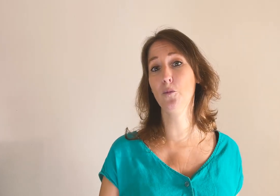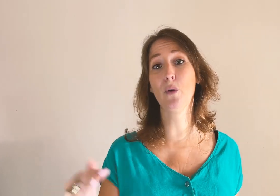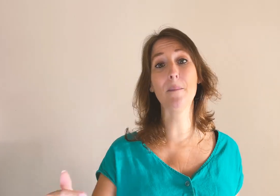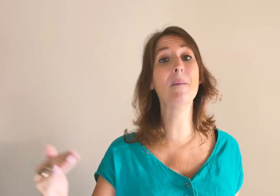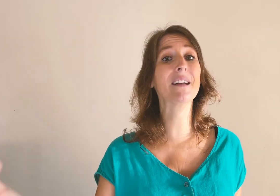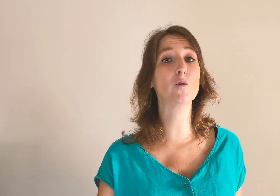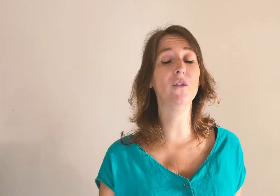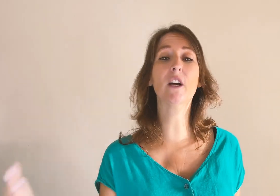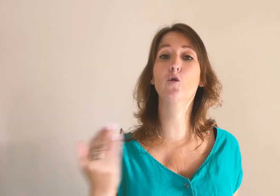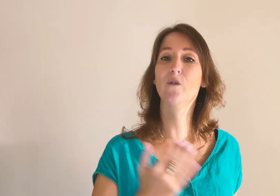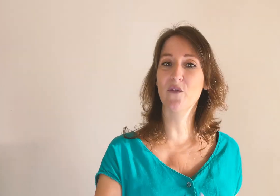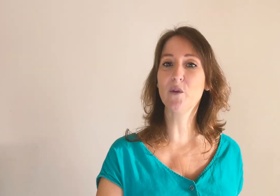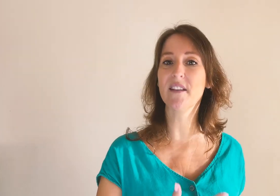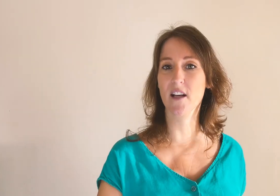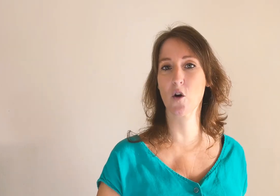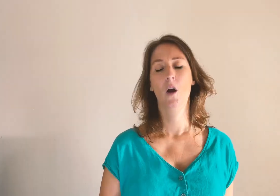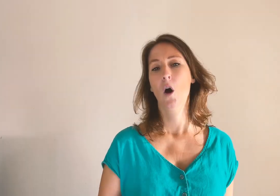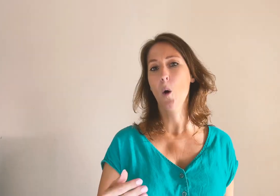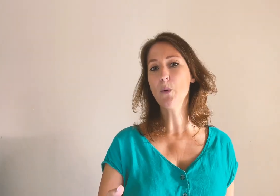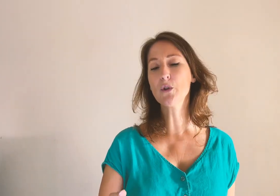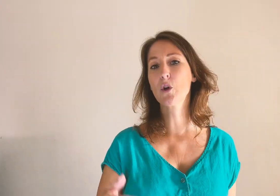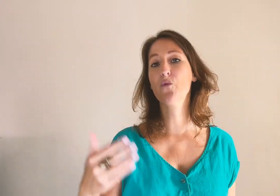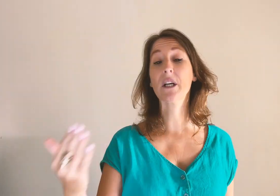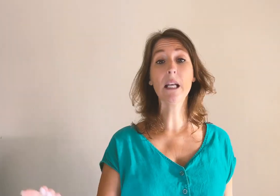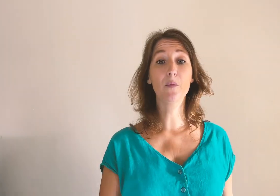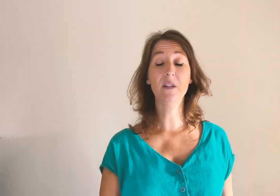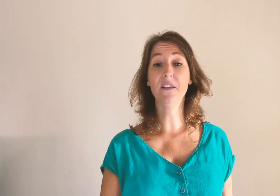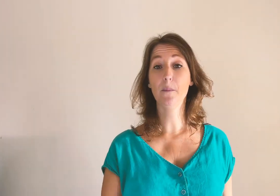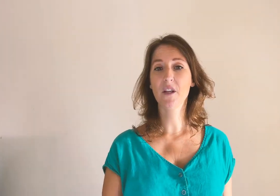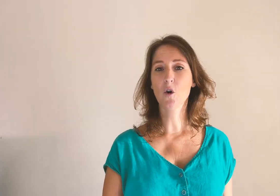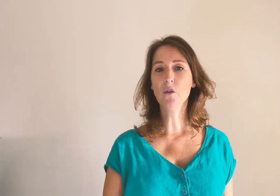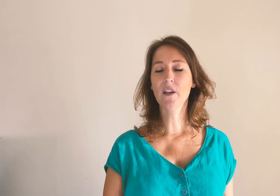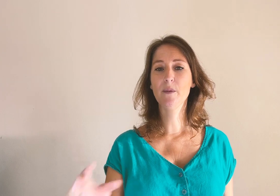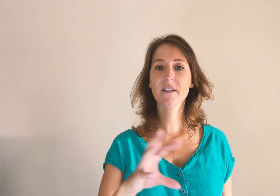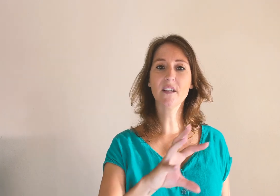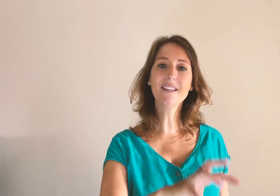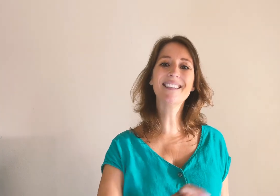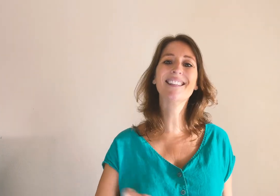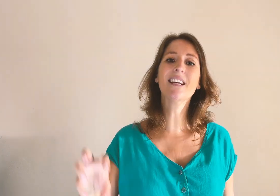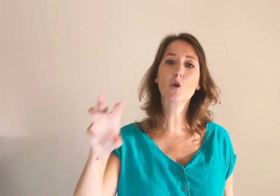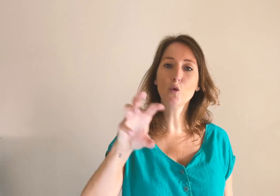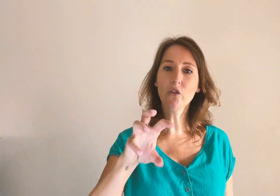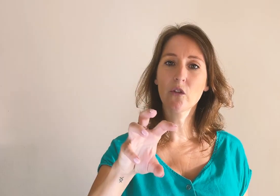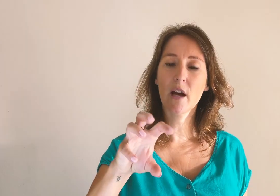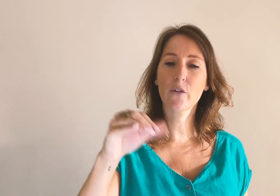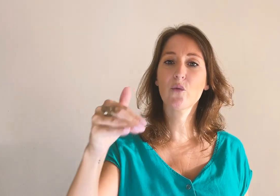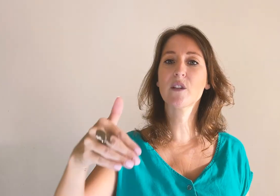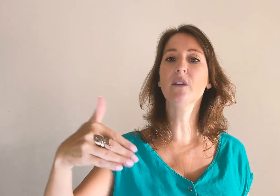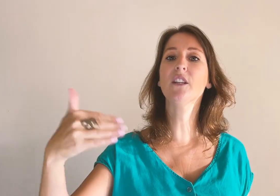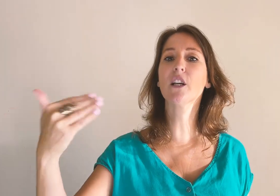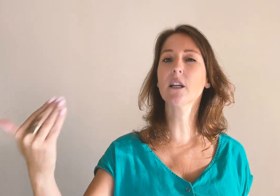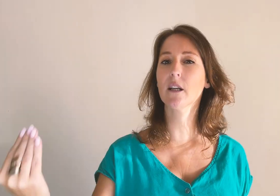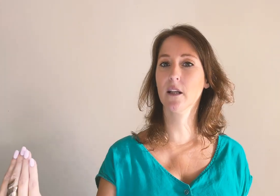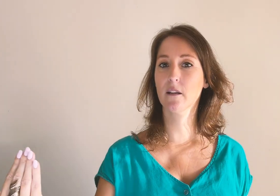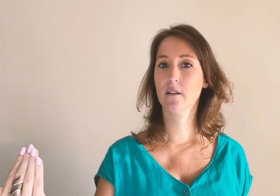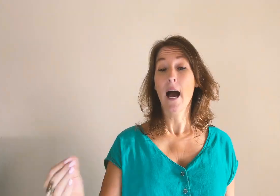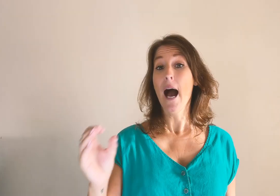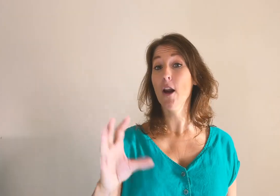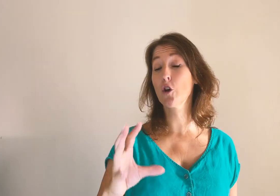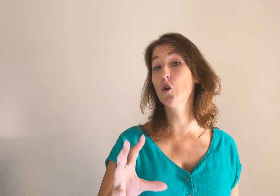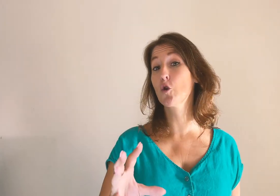pour les mêmes résultats que nous avions il y a 5 ans. En plus, quand vous créez de la publicité payante, bien, celle-ci s'ajoute à ce que vous avez déjà créé. Alors que le